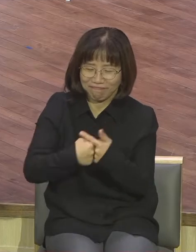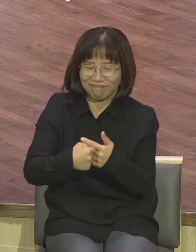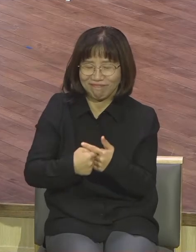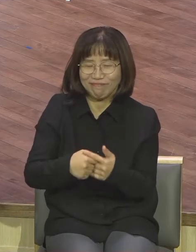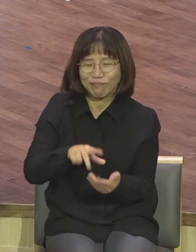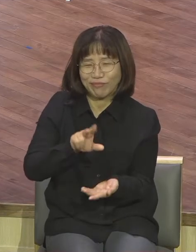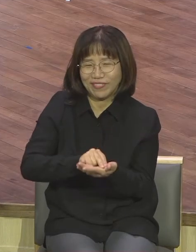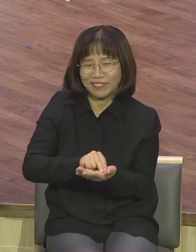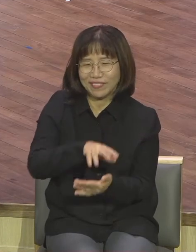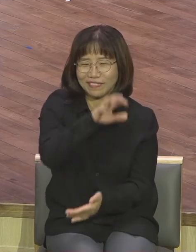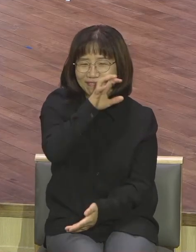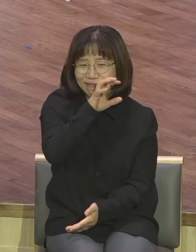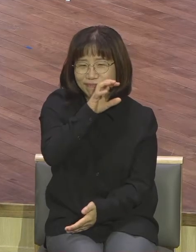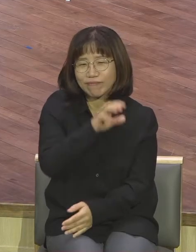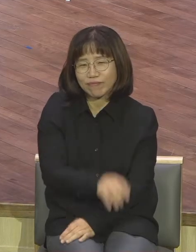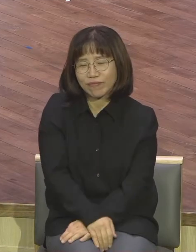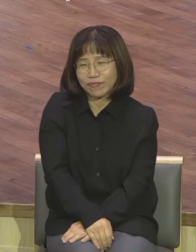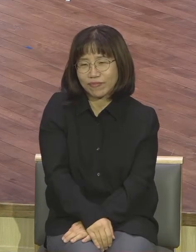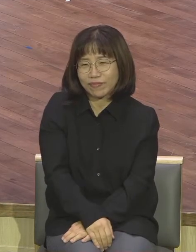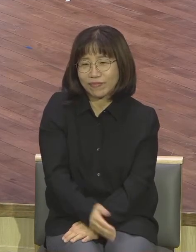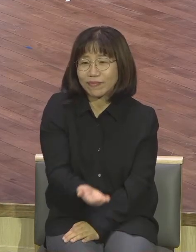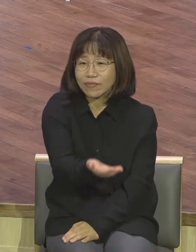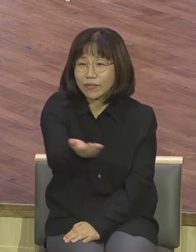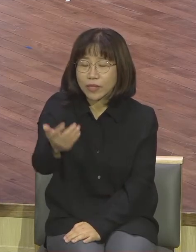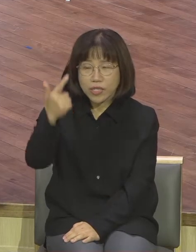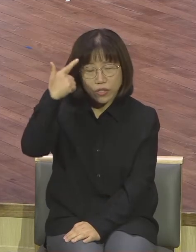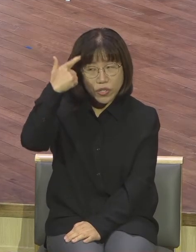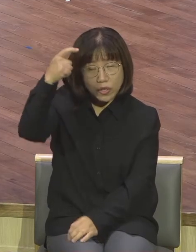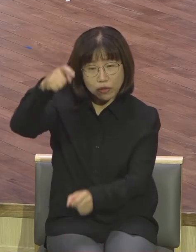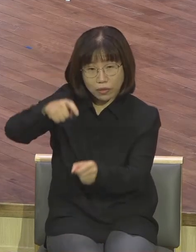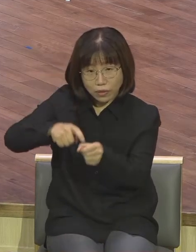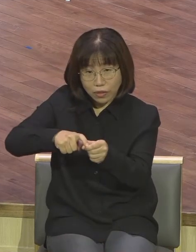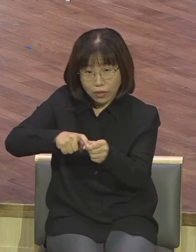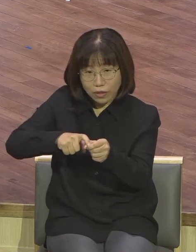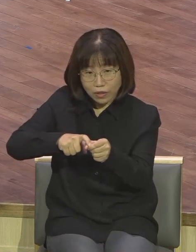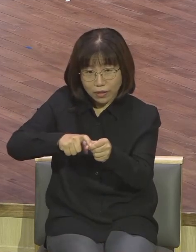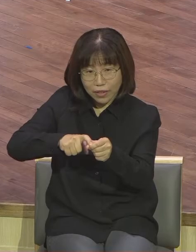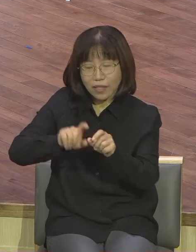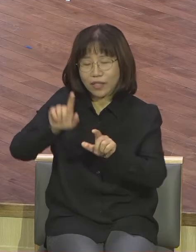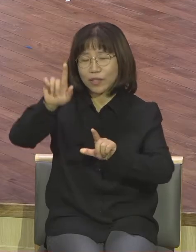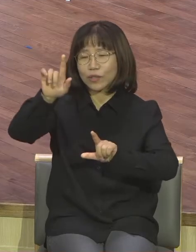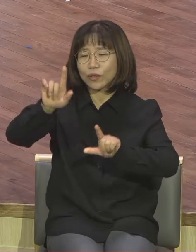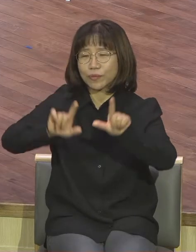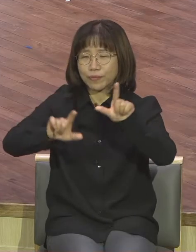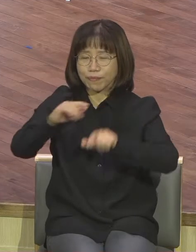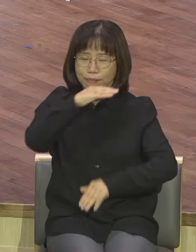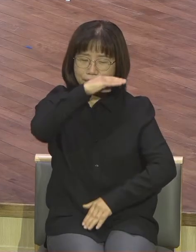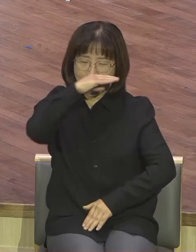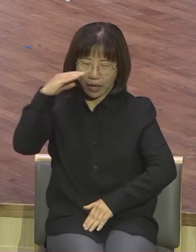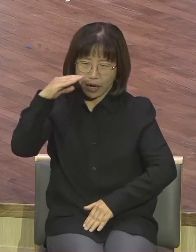여러분이 영적 규모와 삶의 규모를 다 갖추어야 됩니다